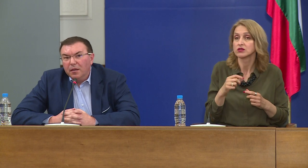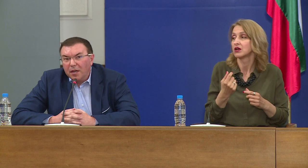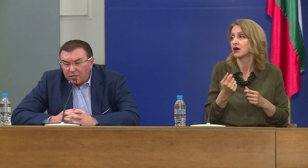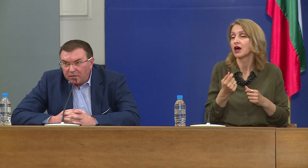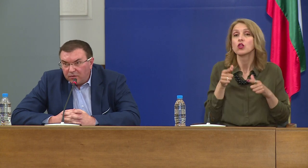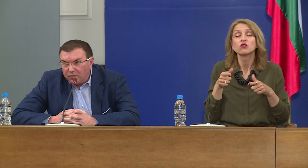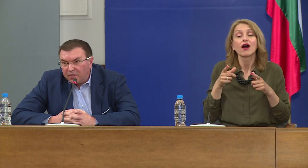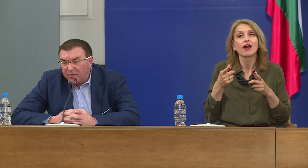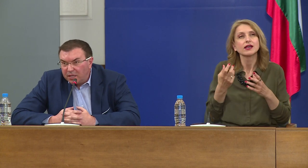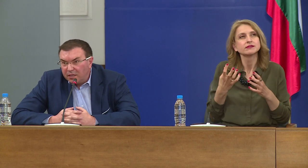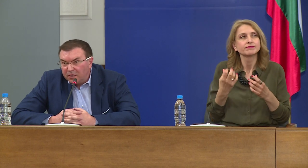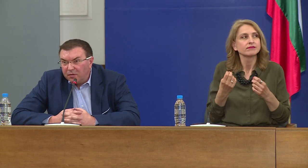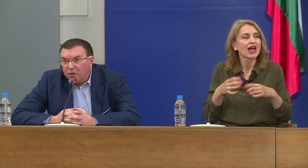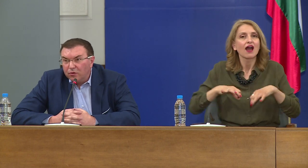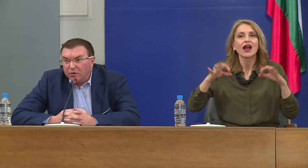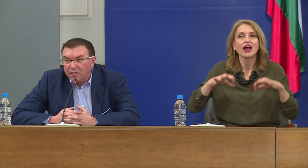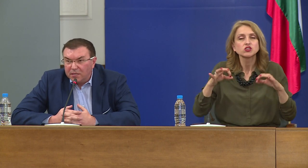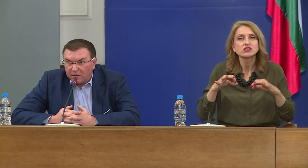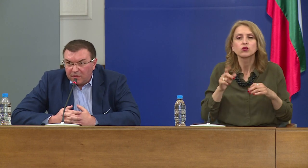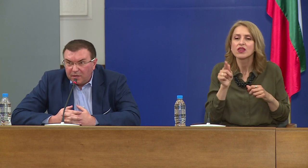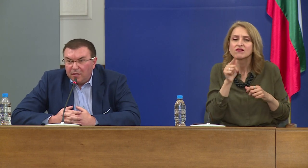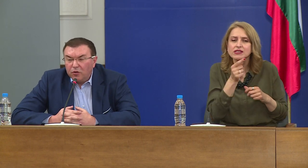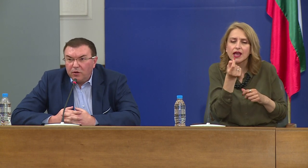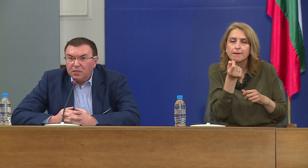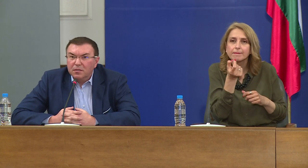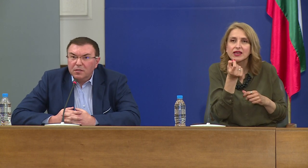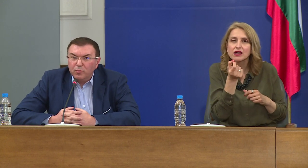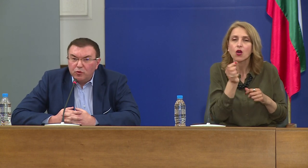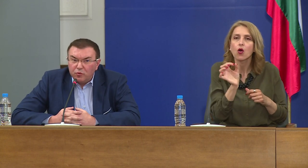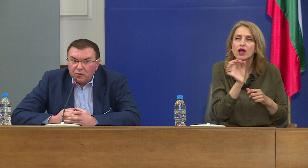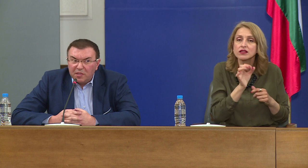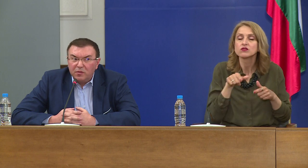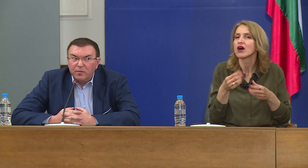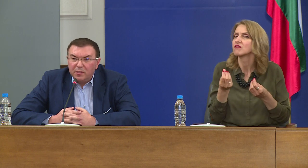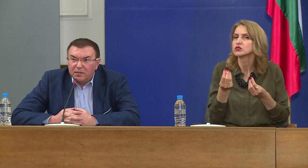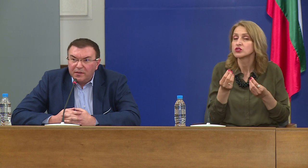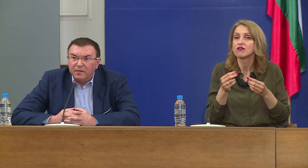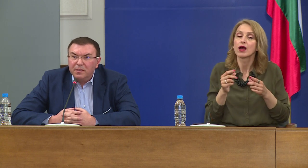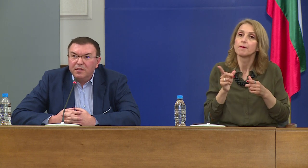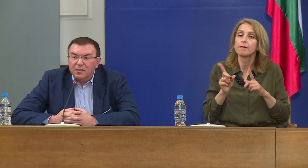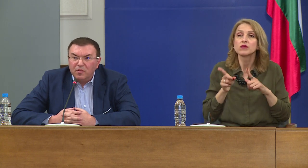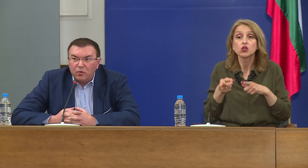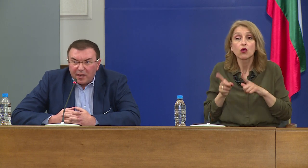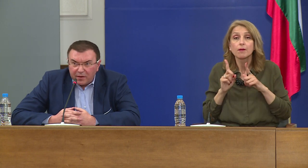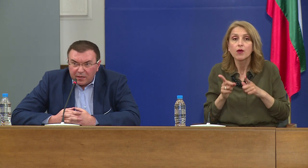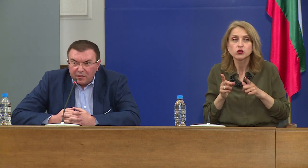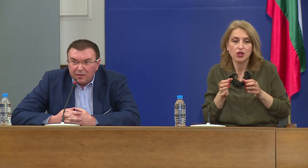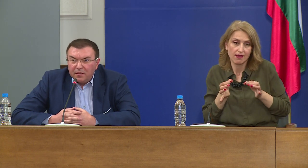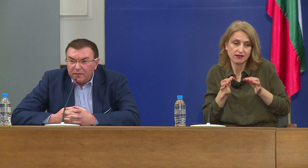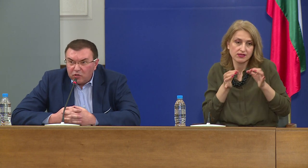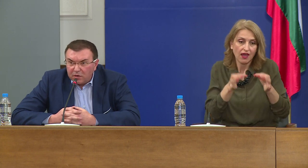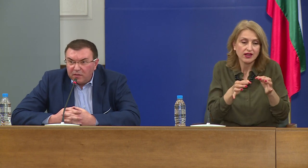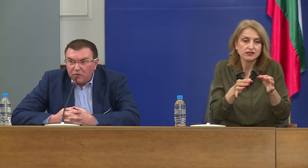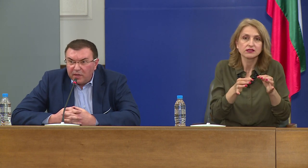качество на всеки един микроорганизъм, т.е. способността му да предизвиква заболяване.